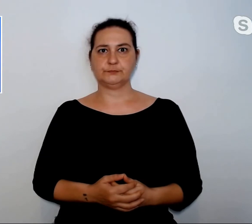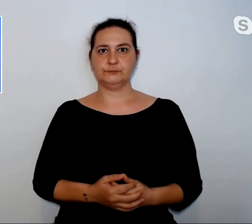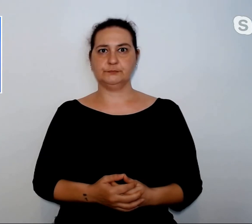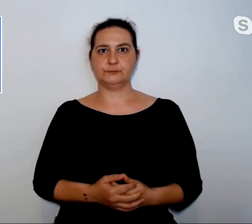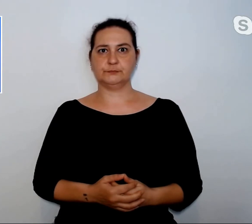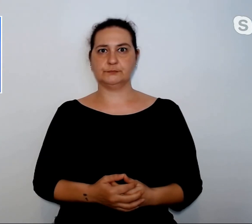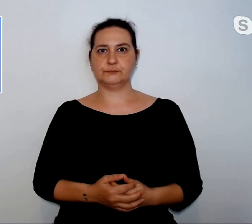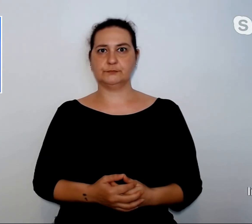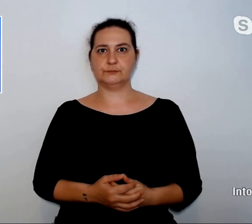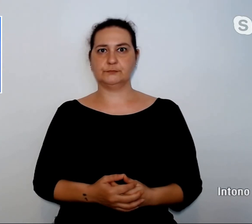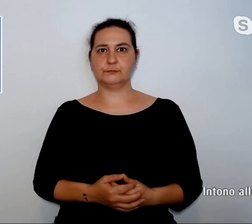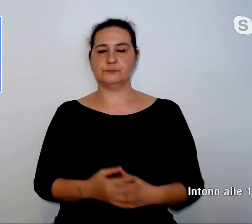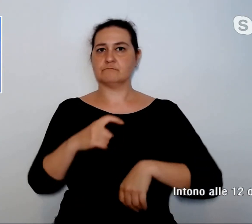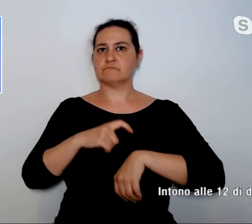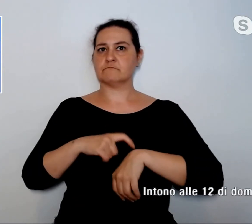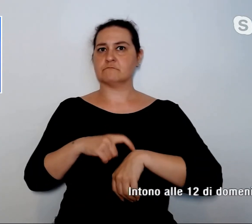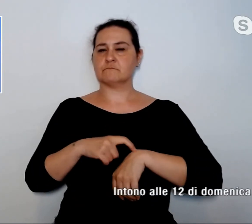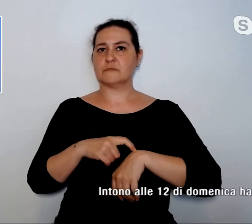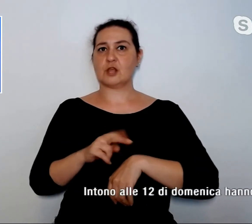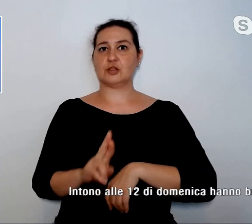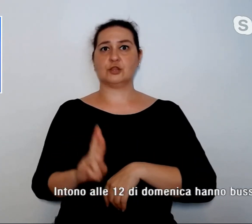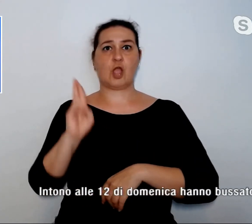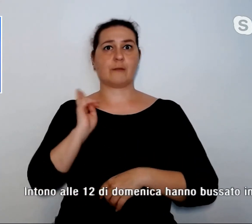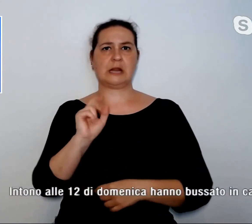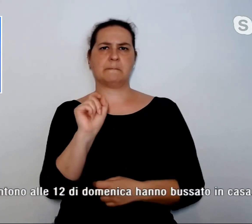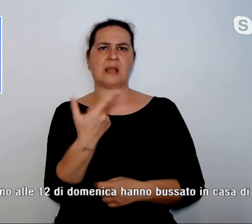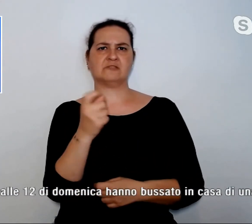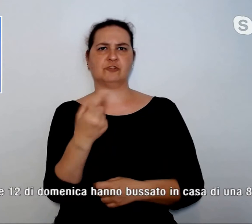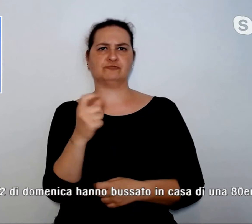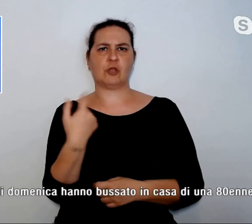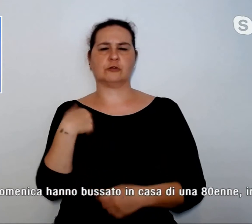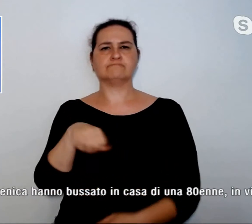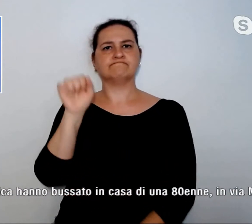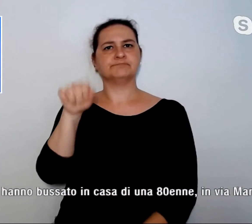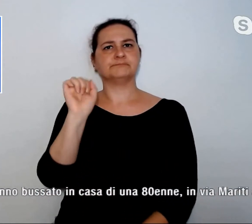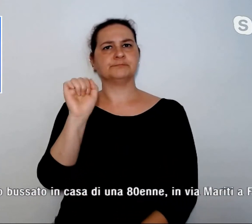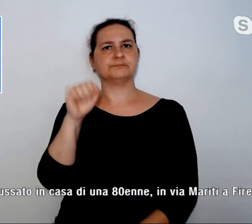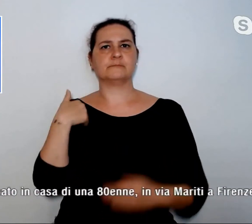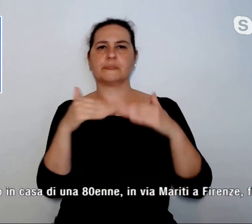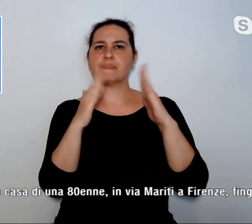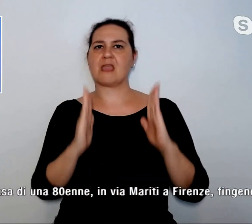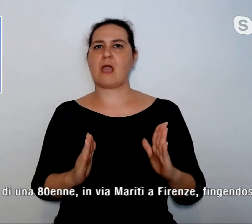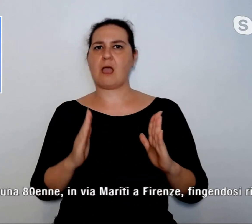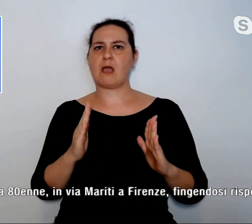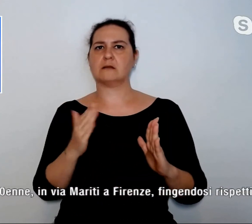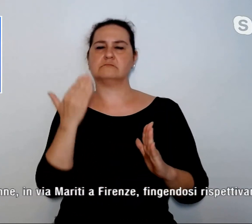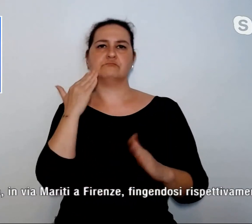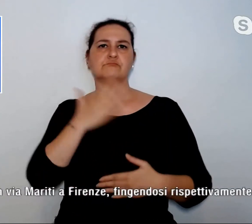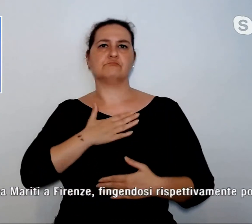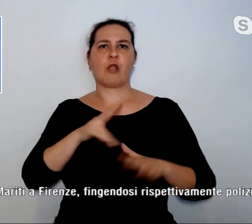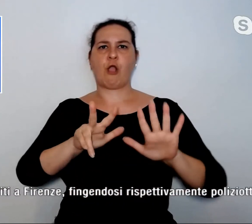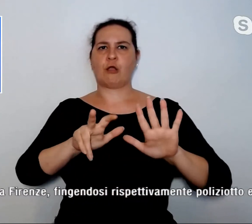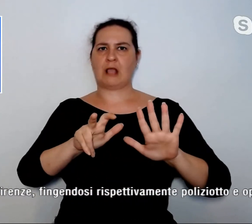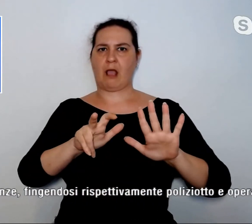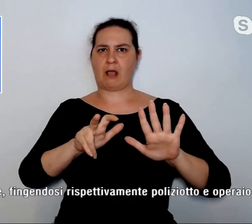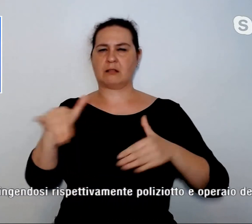Intorno alle 12 di domenica hanno bussato in casa di un'ottantenne in via Mariti a Firenze, fingendosi rispettivamente